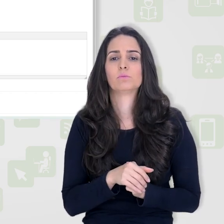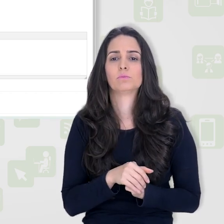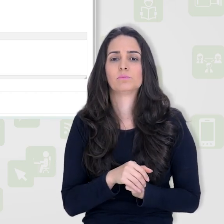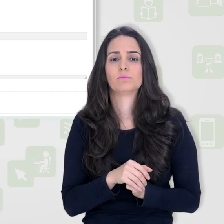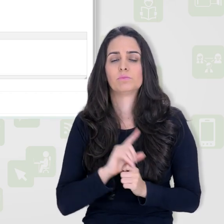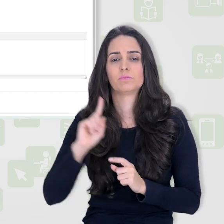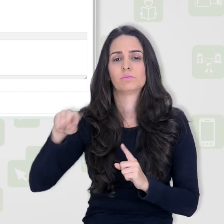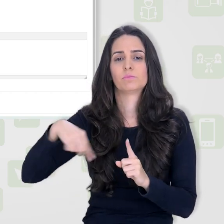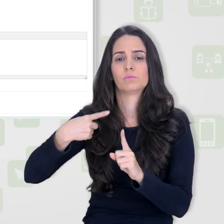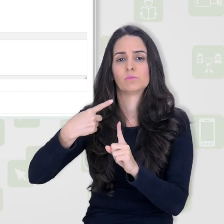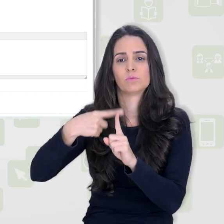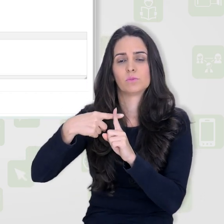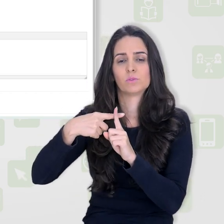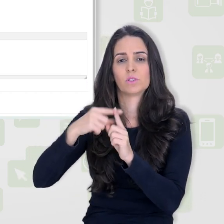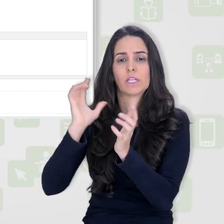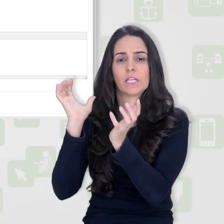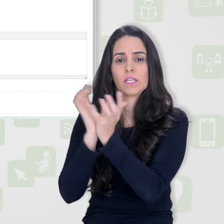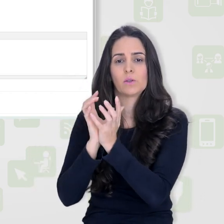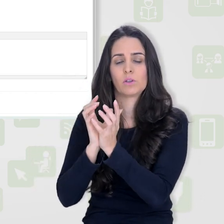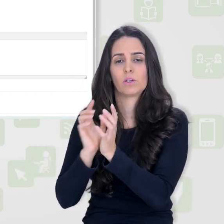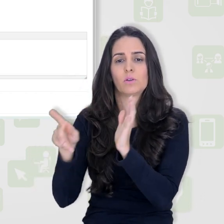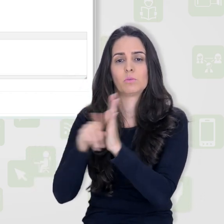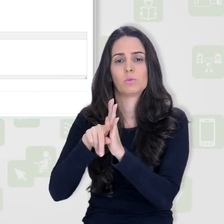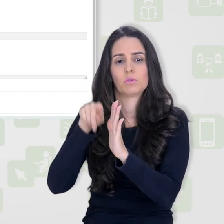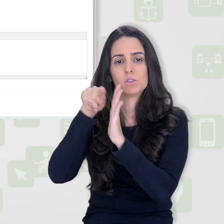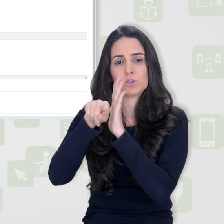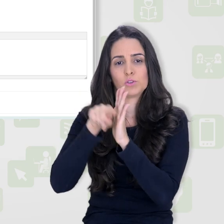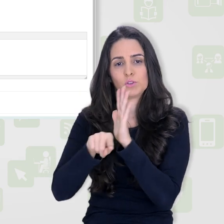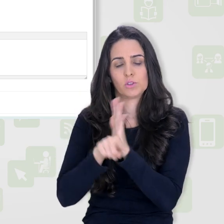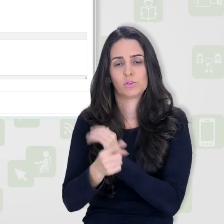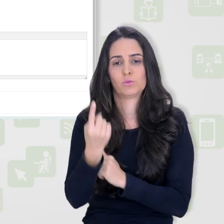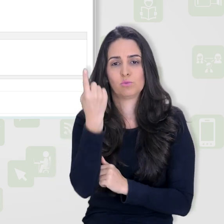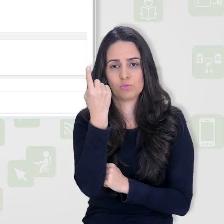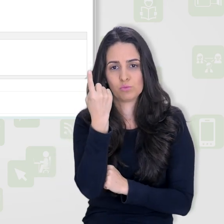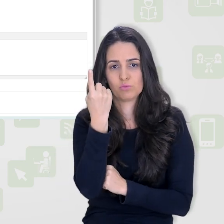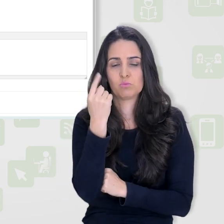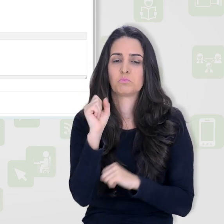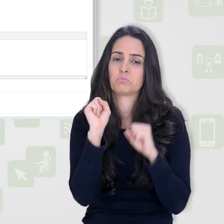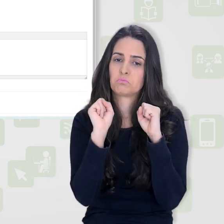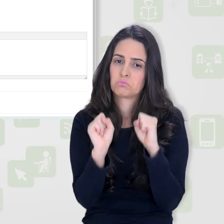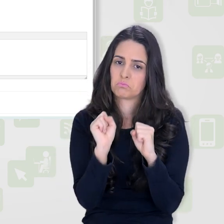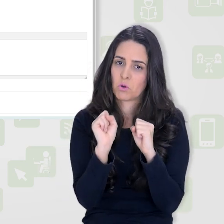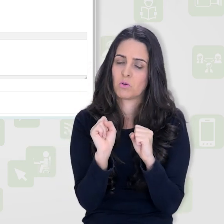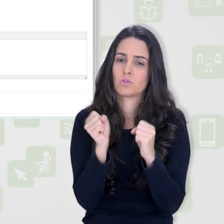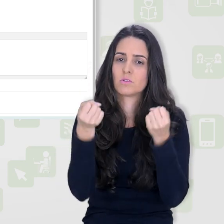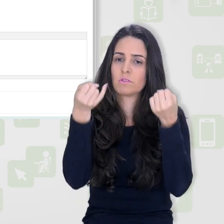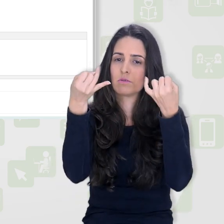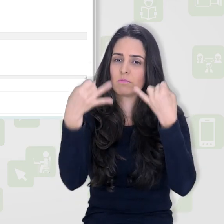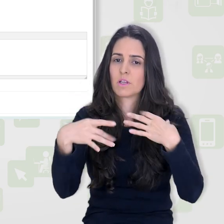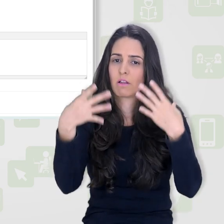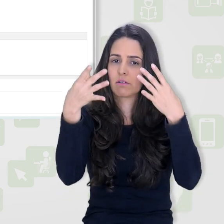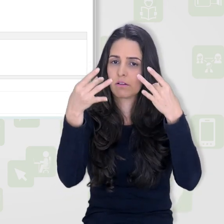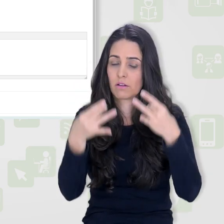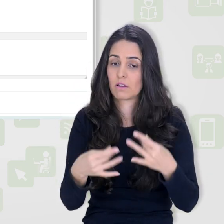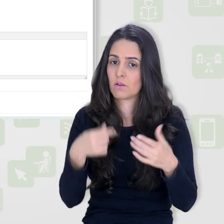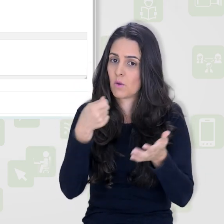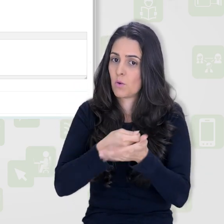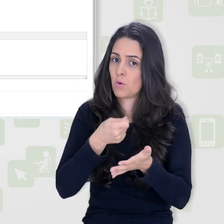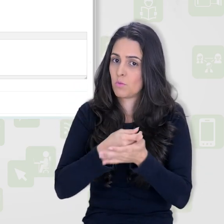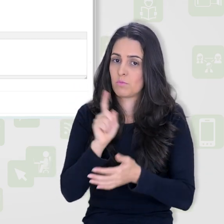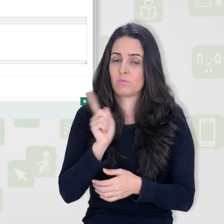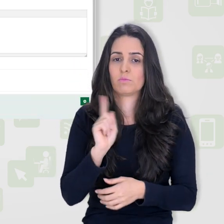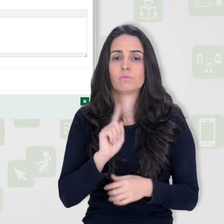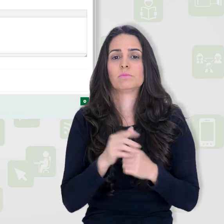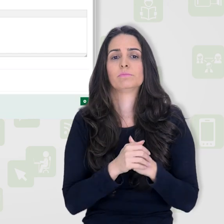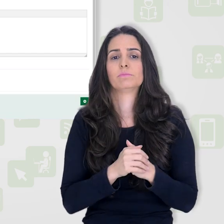eu vou, por exemplo, aqui, adicionar uma categoria para o questionário 1. Posso especificar se eu